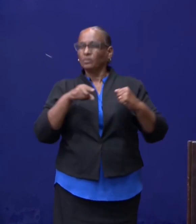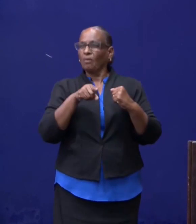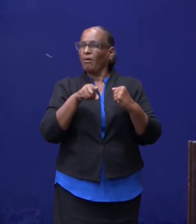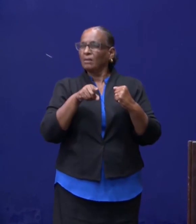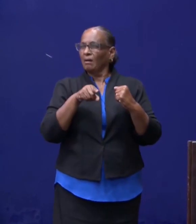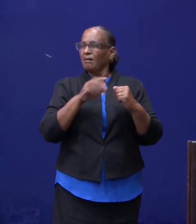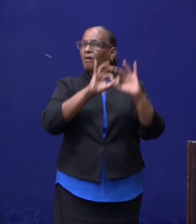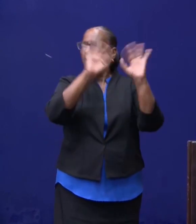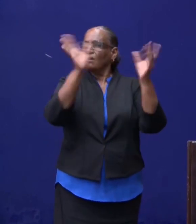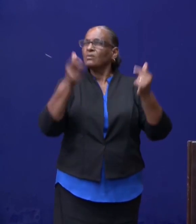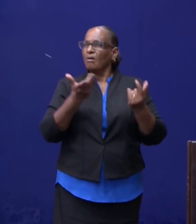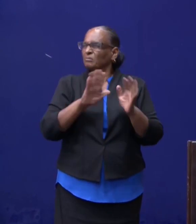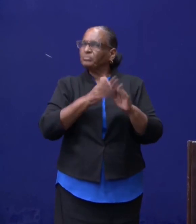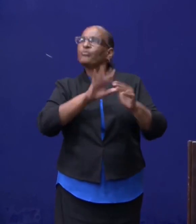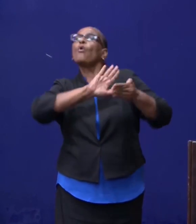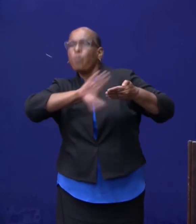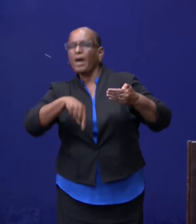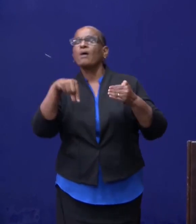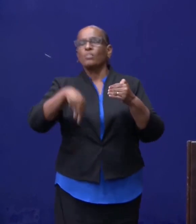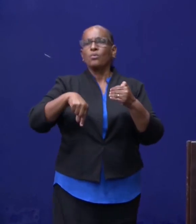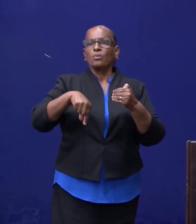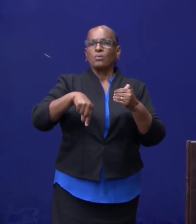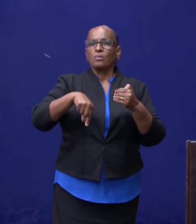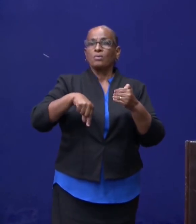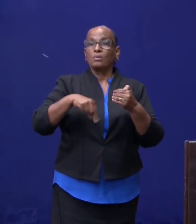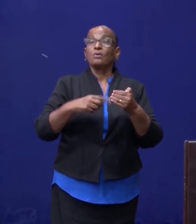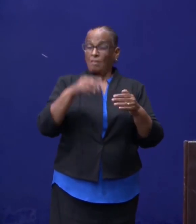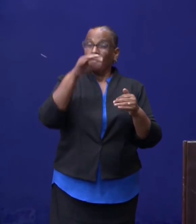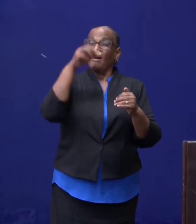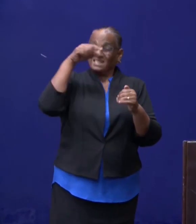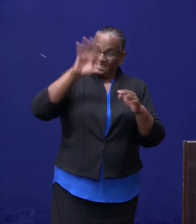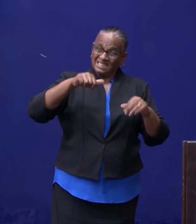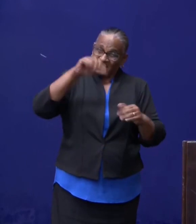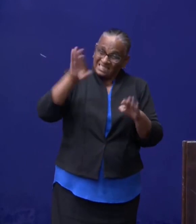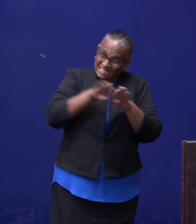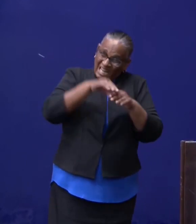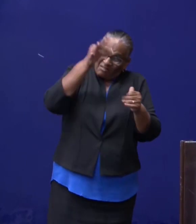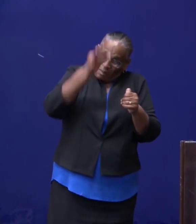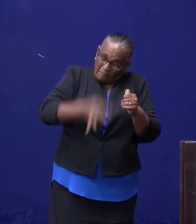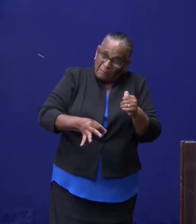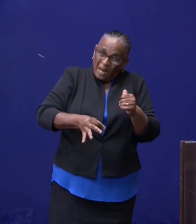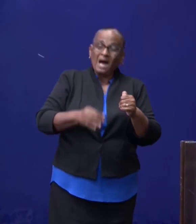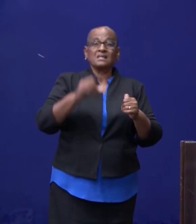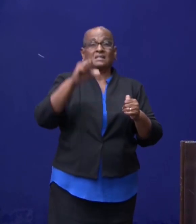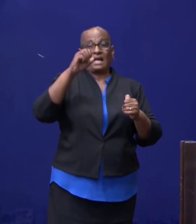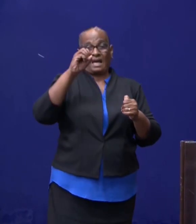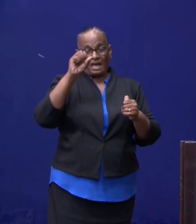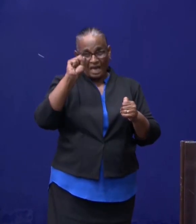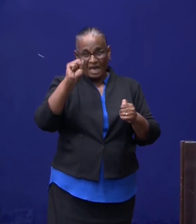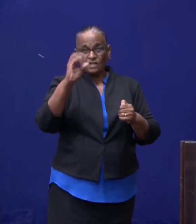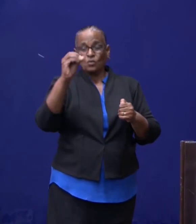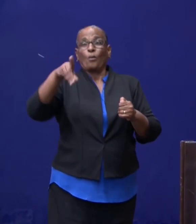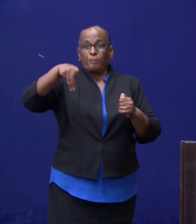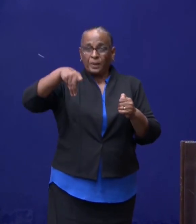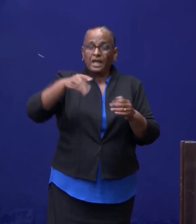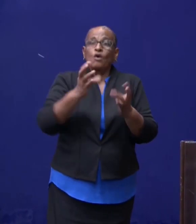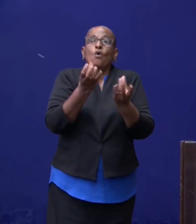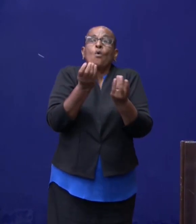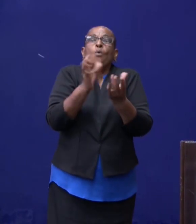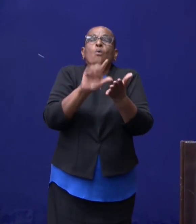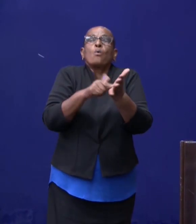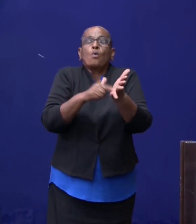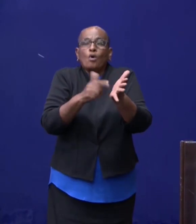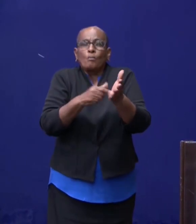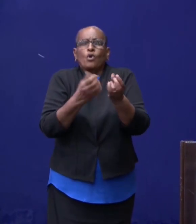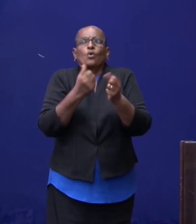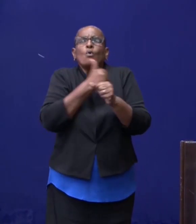anduidelijkheden zijn natuurlijk ook weggemaakt. We hebben ter plekke de SOP die wordt gehanteerd bij de diverse vluchten ook